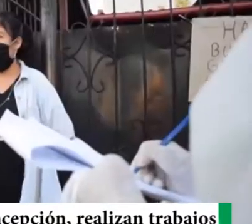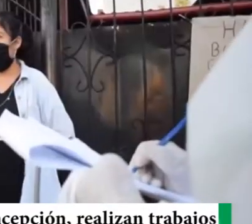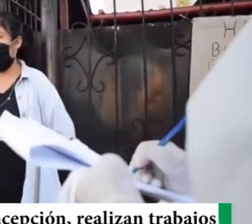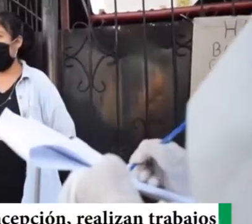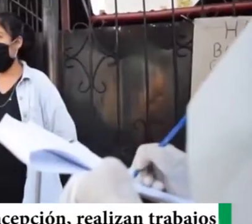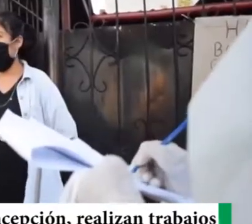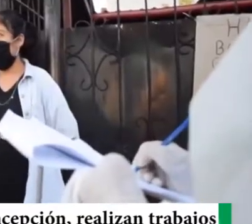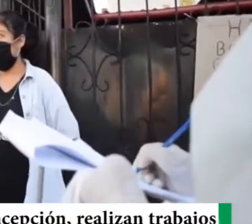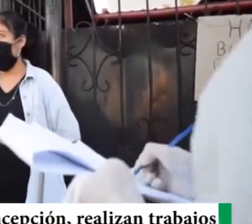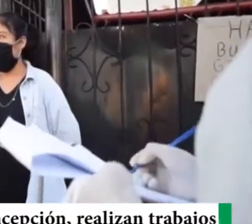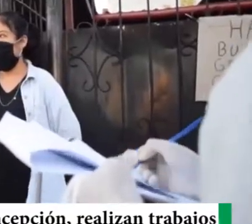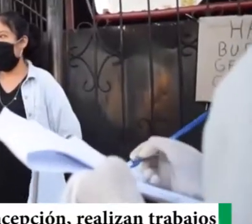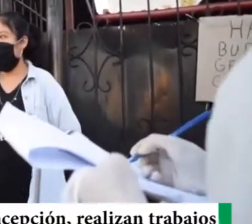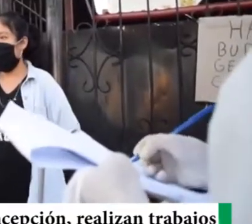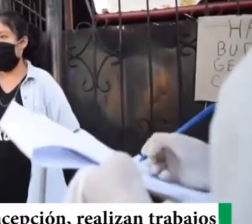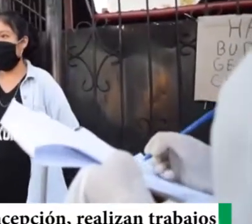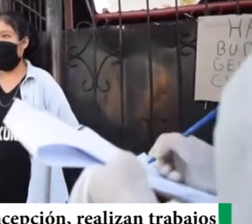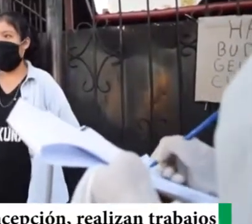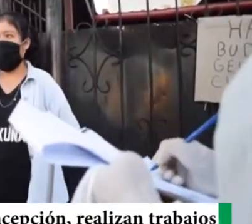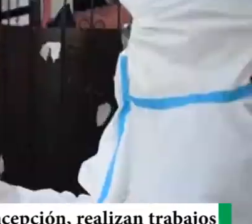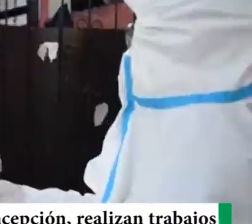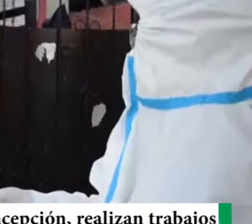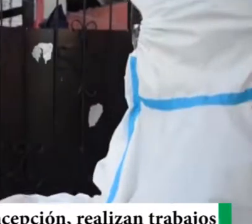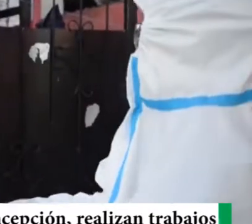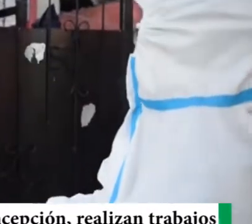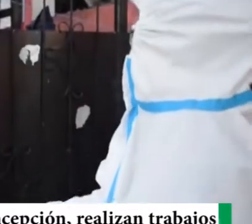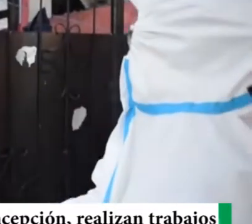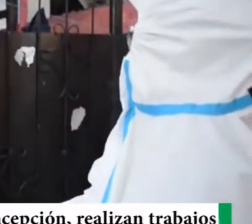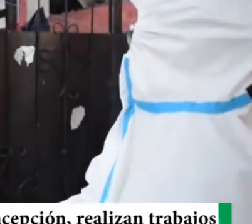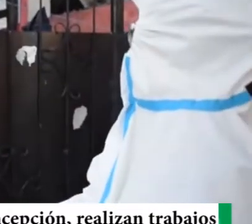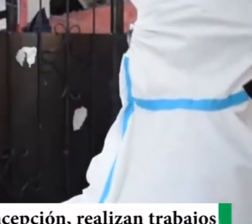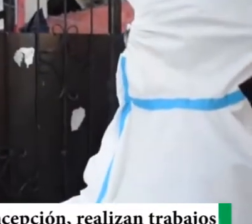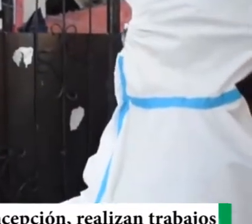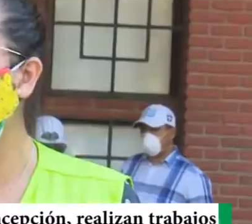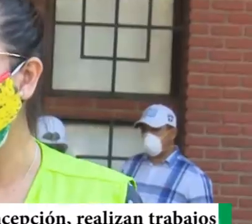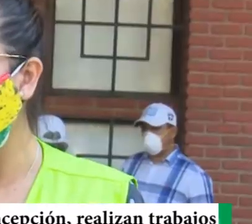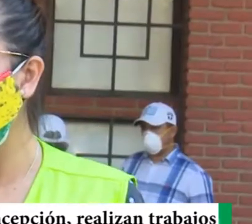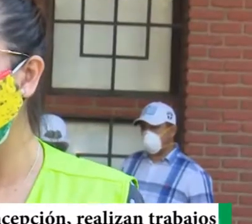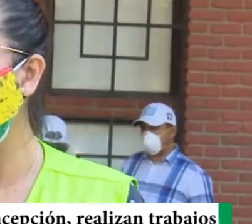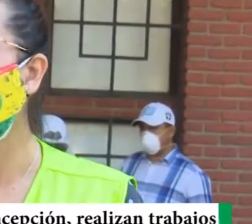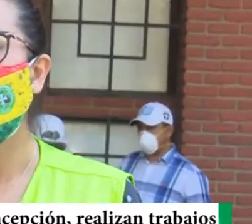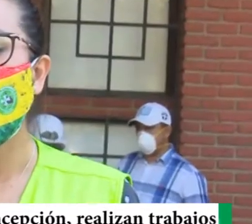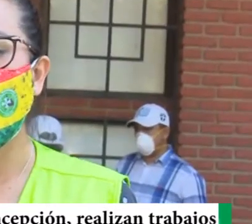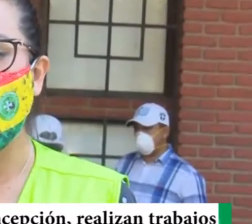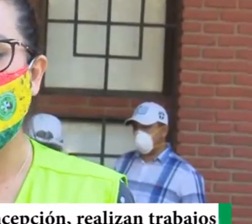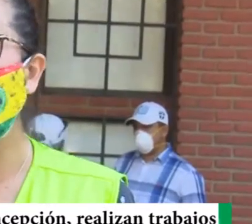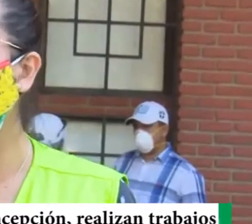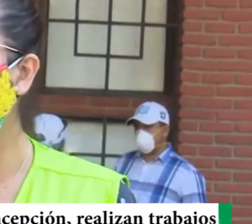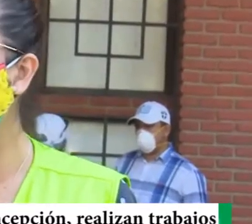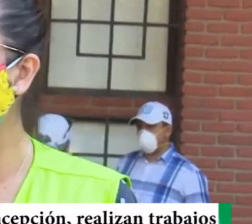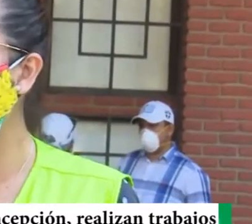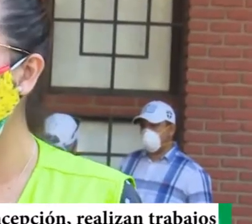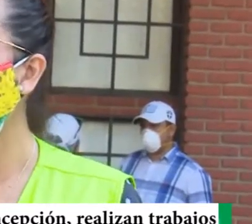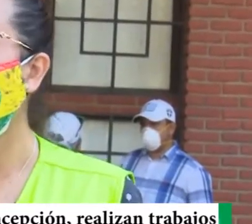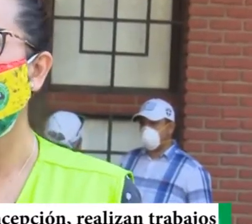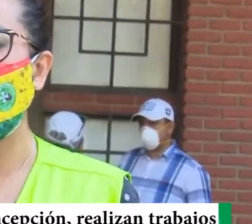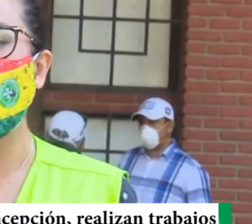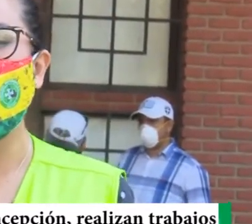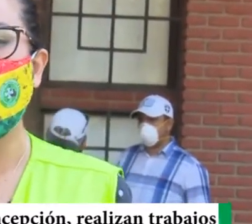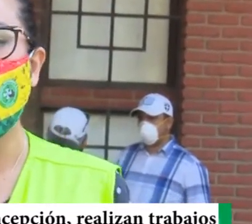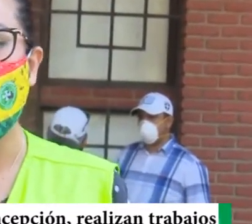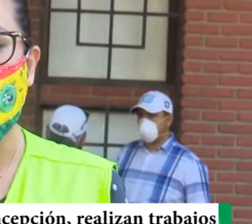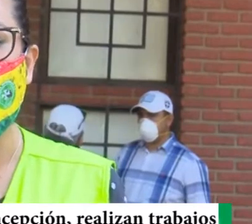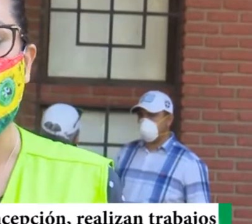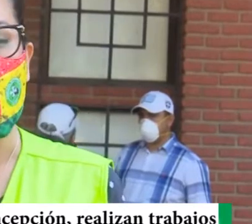Queremos llegar, a más de 18 mil personas, de este sector, y levantar, lo que son los posibles, sospechosos, de forma severa, para